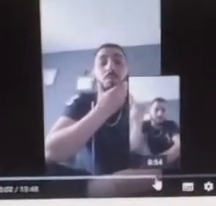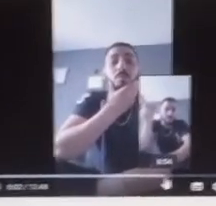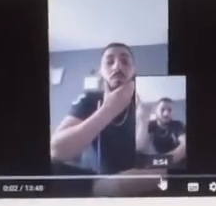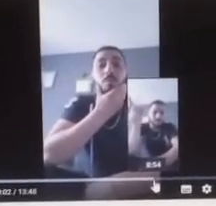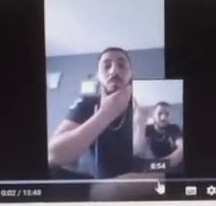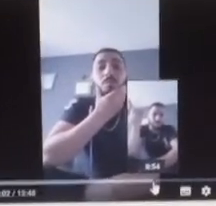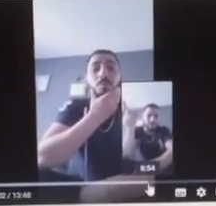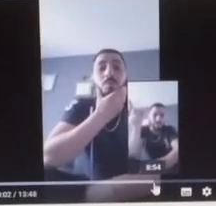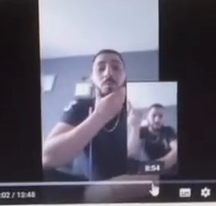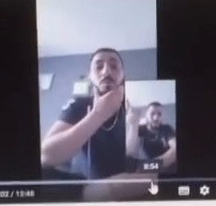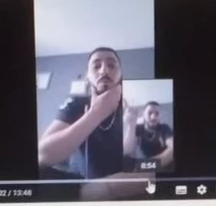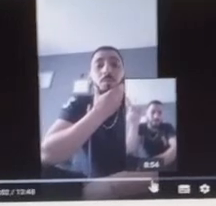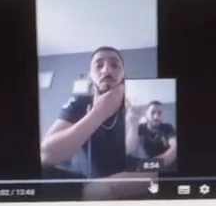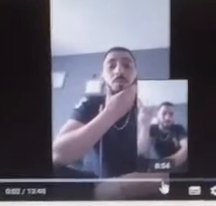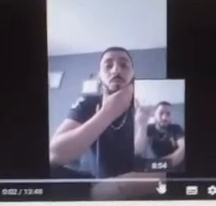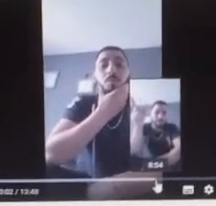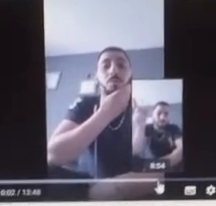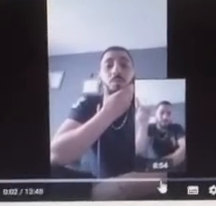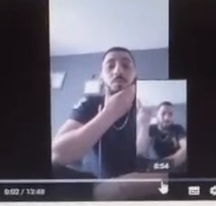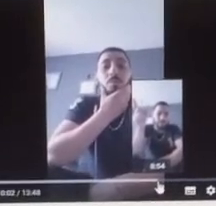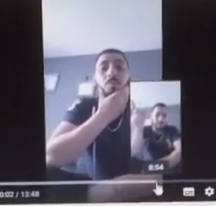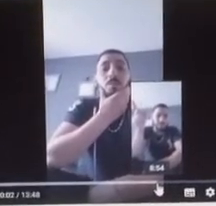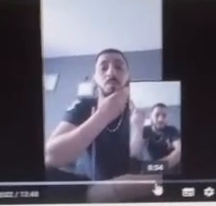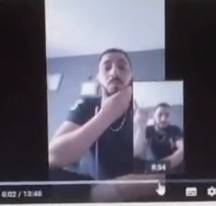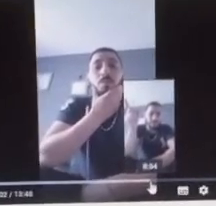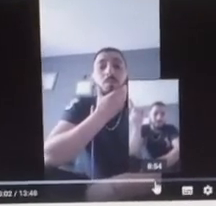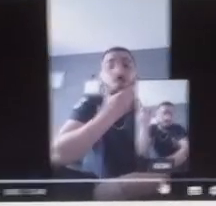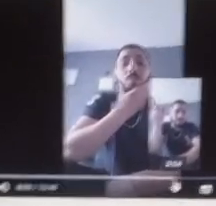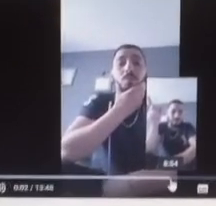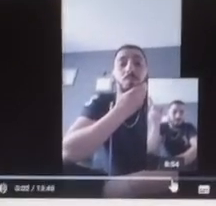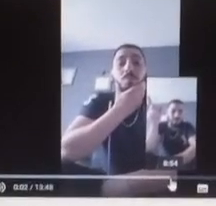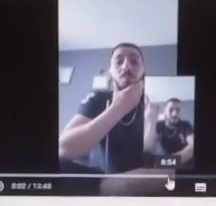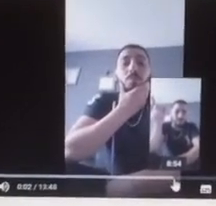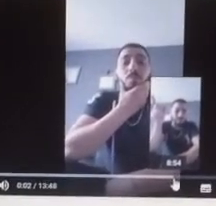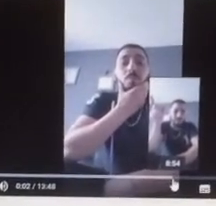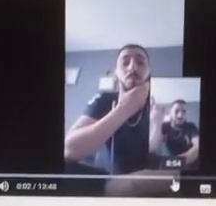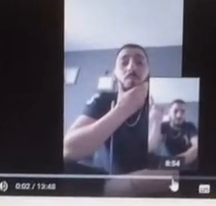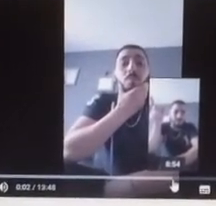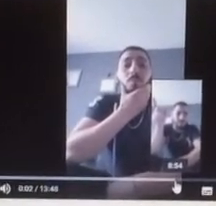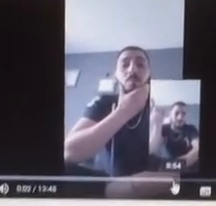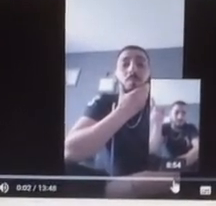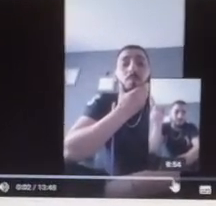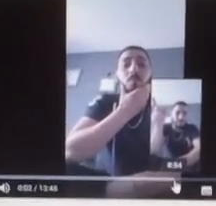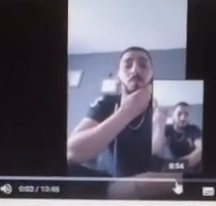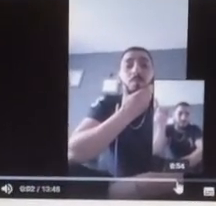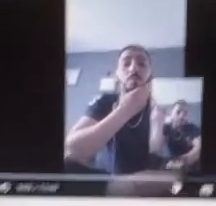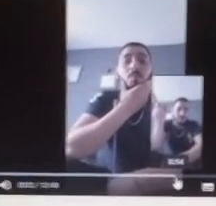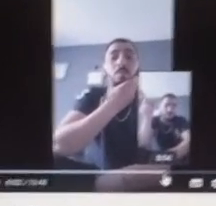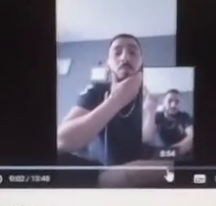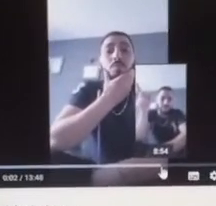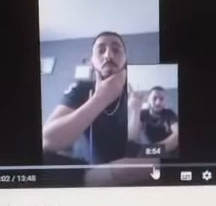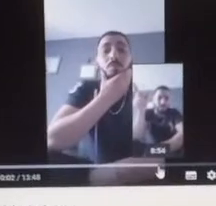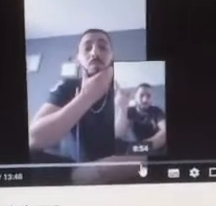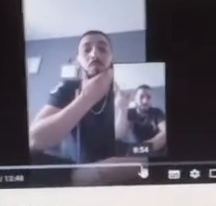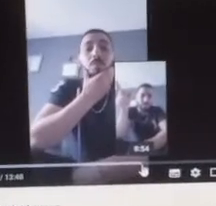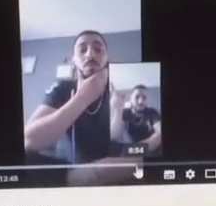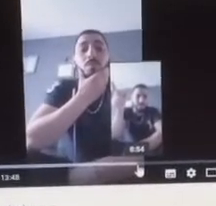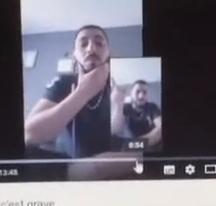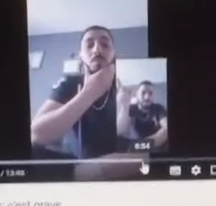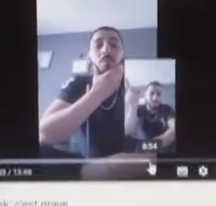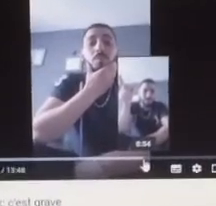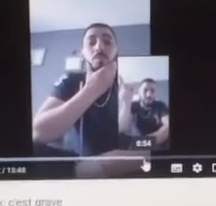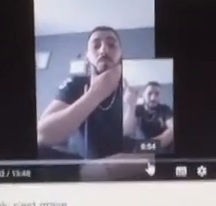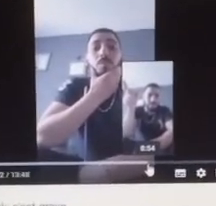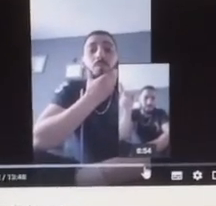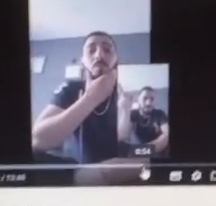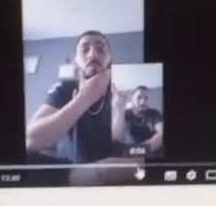tu dis oui, on ne se remet pas en question, non, ça c pas vrai, je veux dire, tu connais ta communauté, moi j'espère pour toi Tu